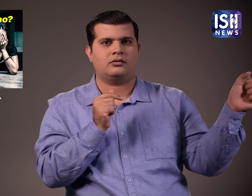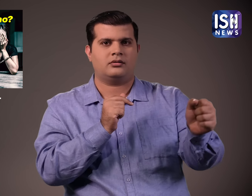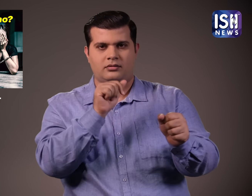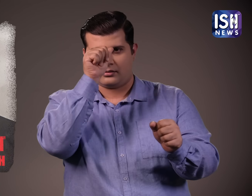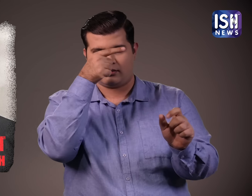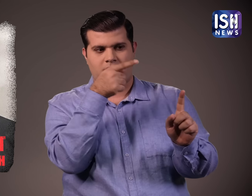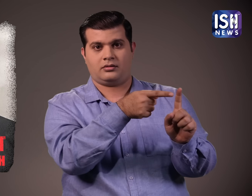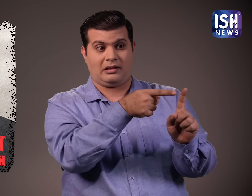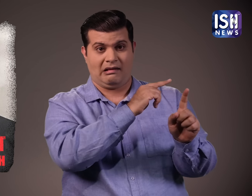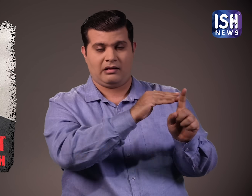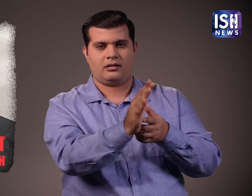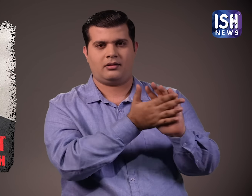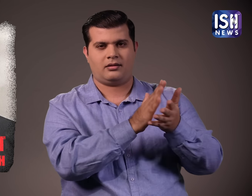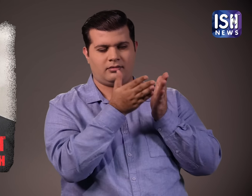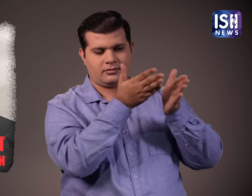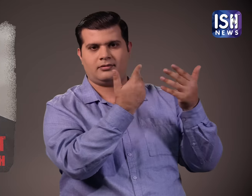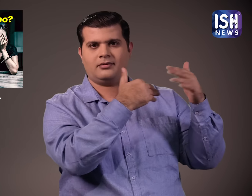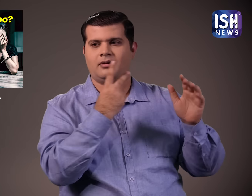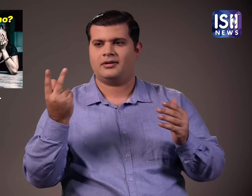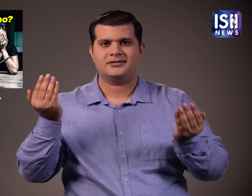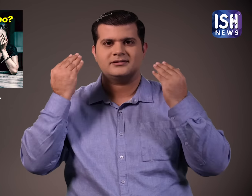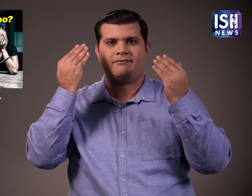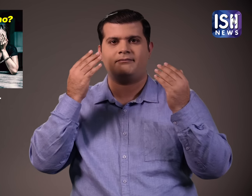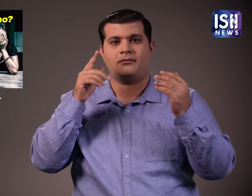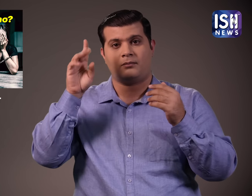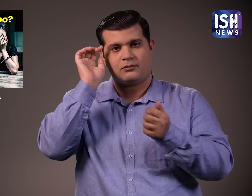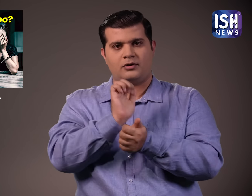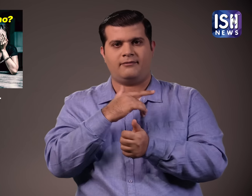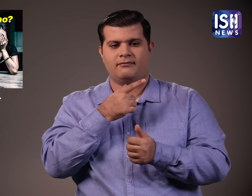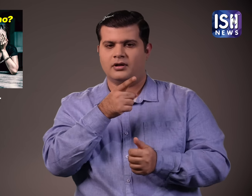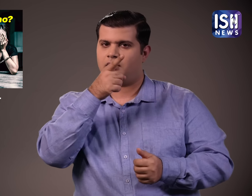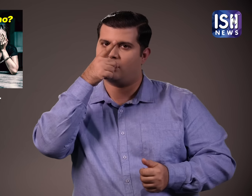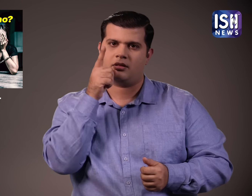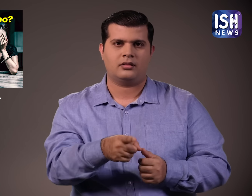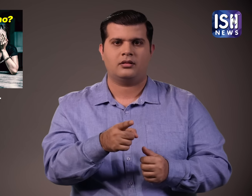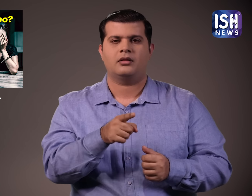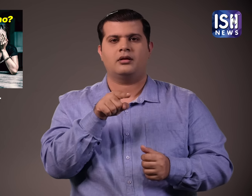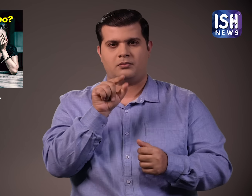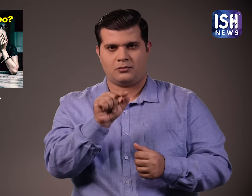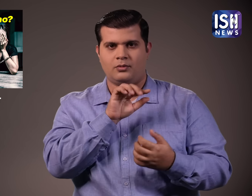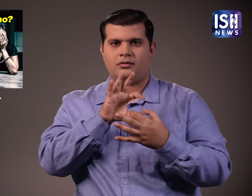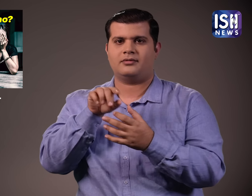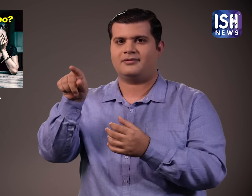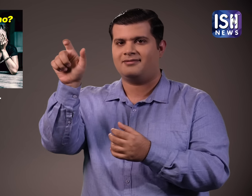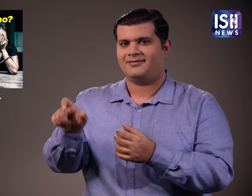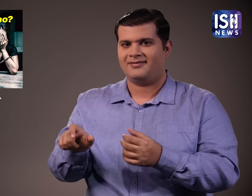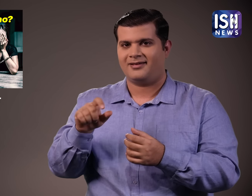थे और इसलिए शिवजित को लेकर आये थे ताकि ये दोनों बच सके इसलिए पुलिस ने